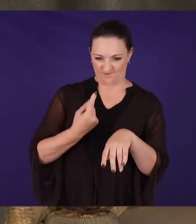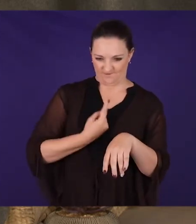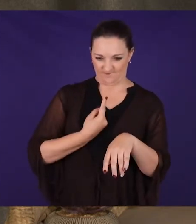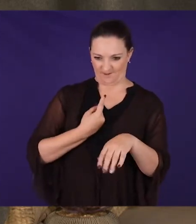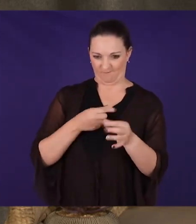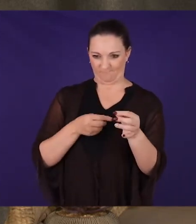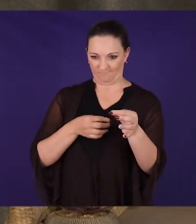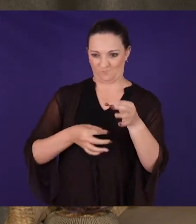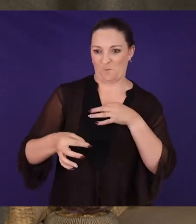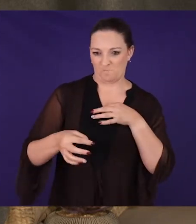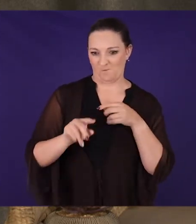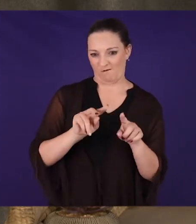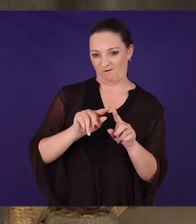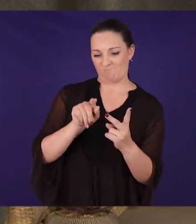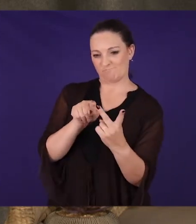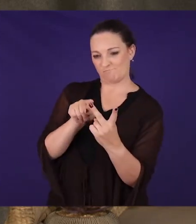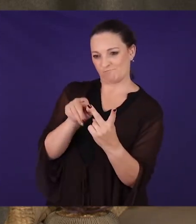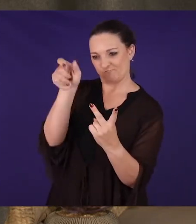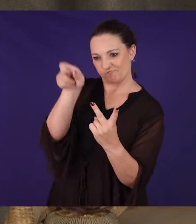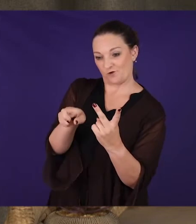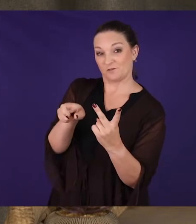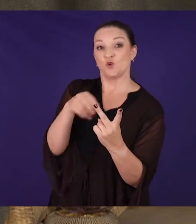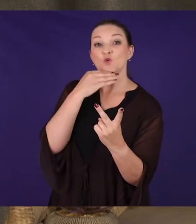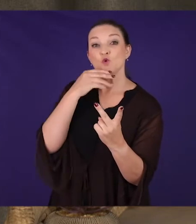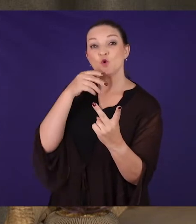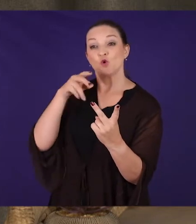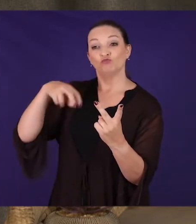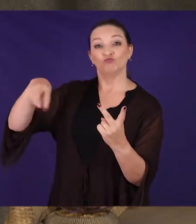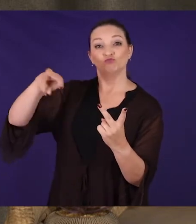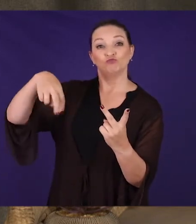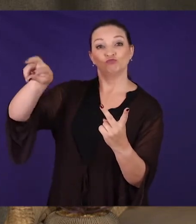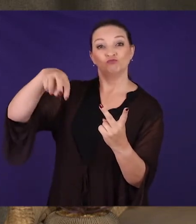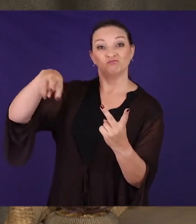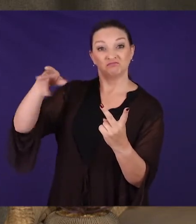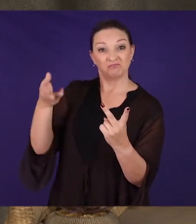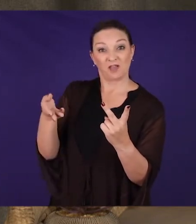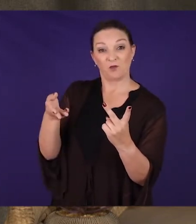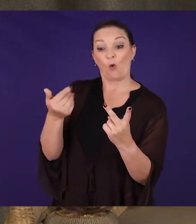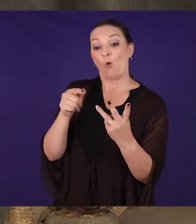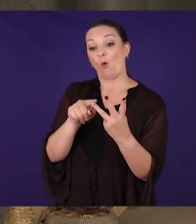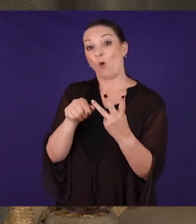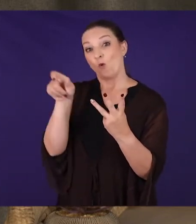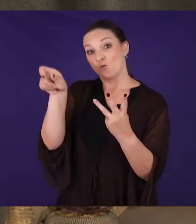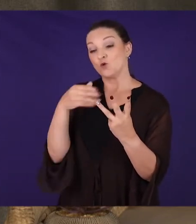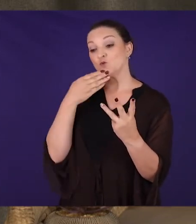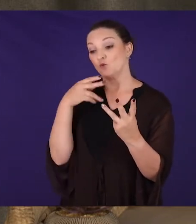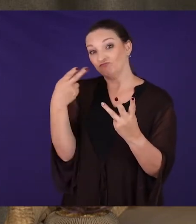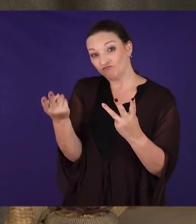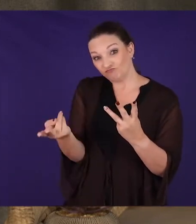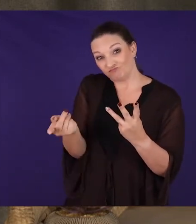karakters sy skoene te plaas. So sê nie maar in die reisiger wat al langs die pad lee. Partij keer moet die mens in jou leven ontdek dat jy ook moet hulp aanvaar